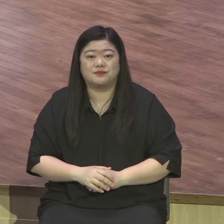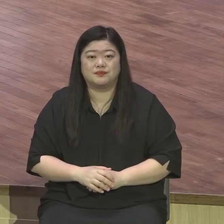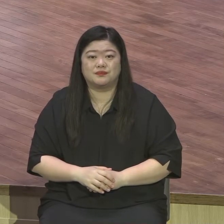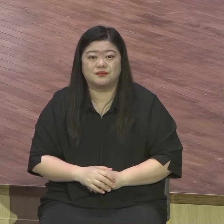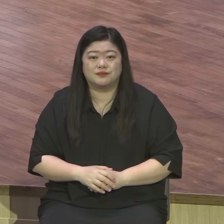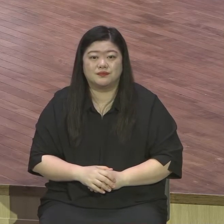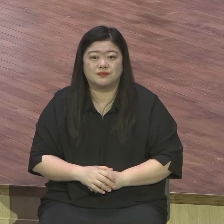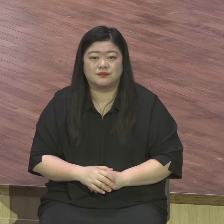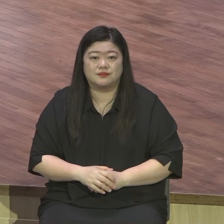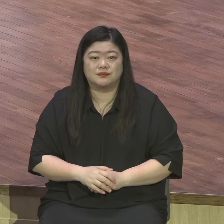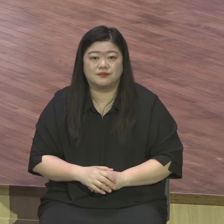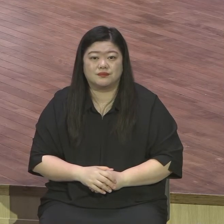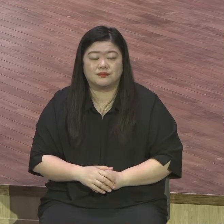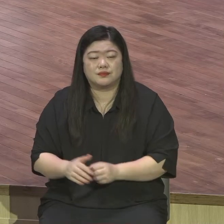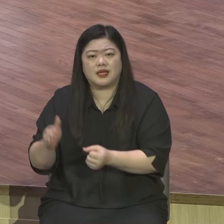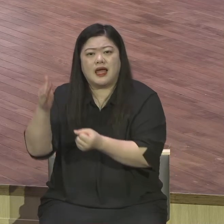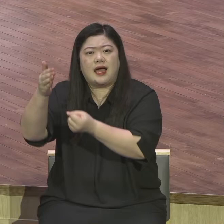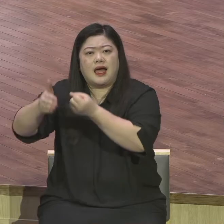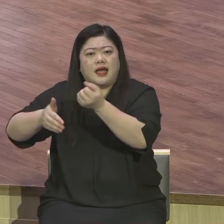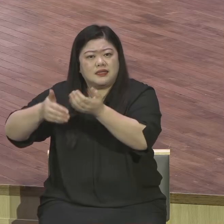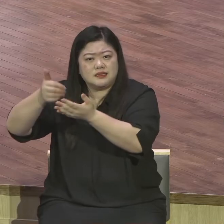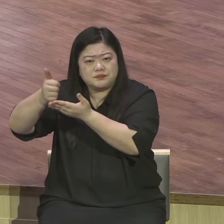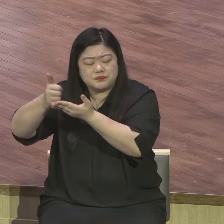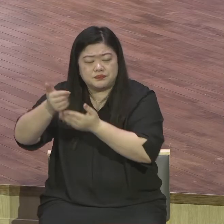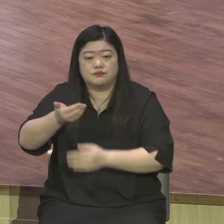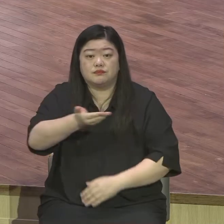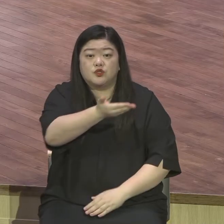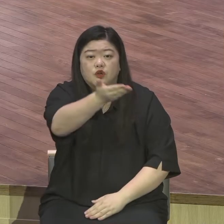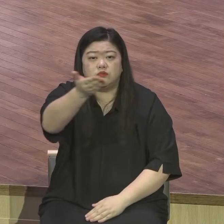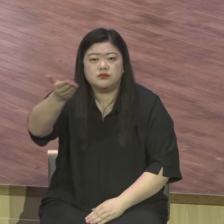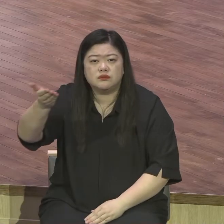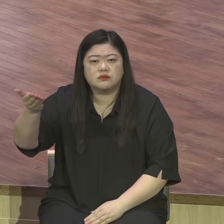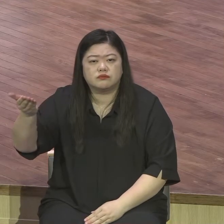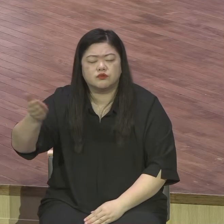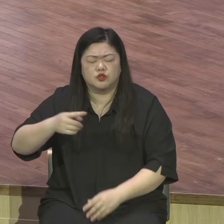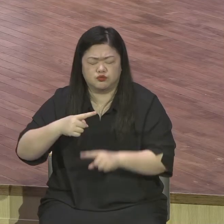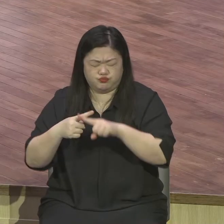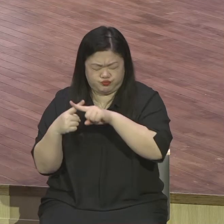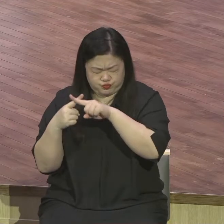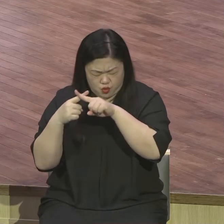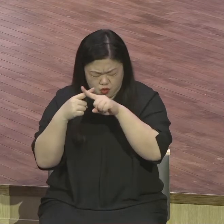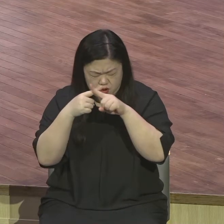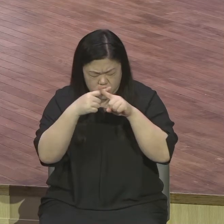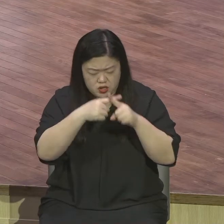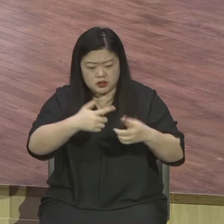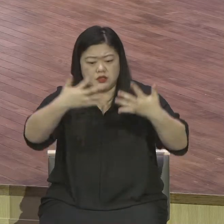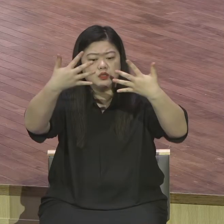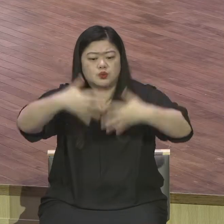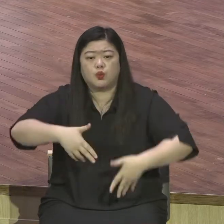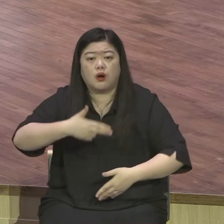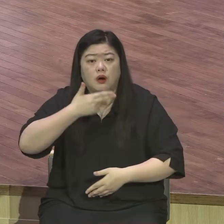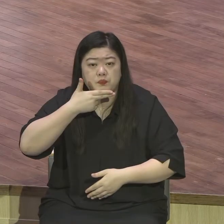나를 조건 없이 우리를 조건 없이 무조건적으로 선택했다